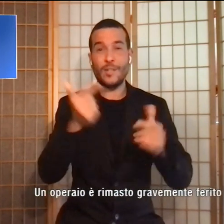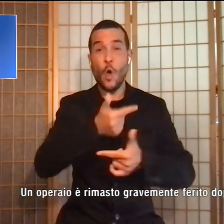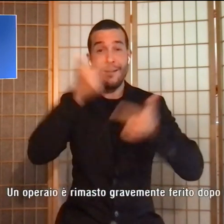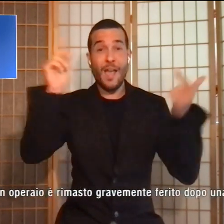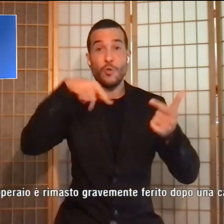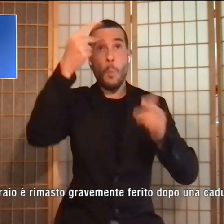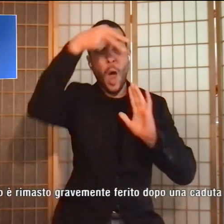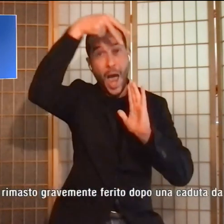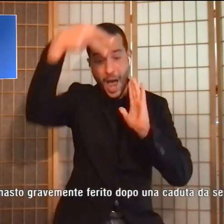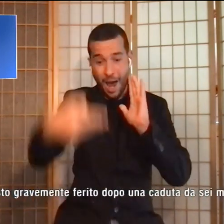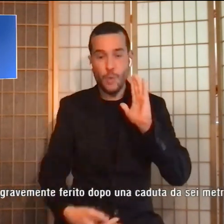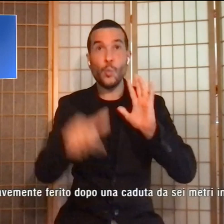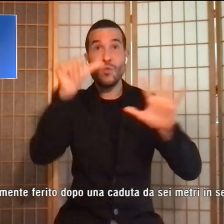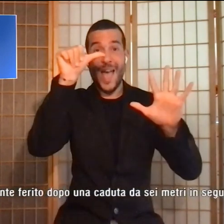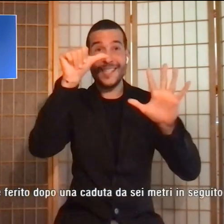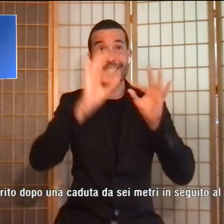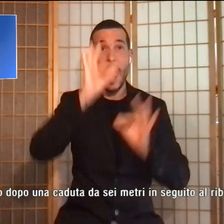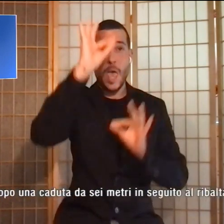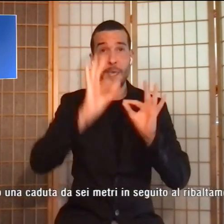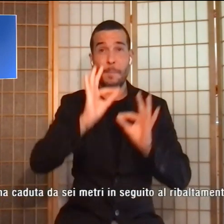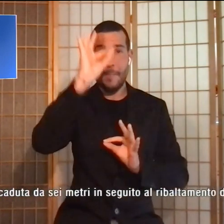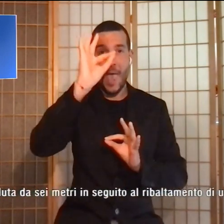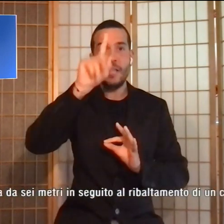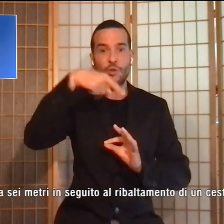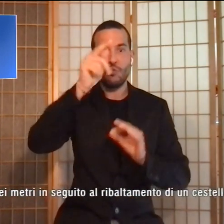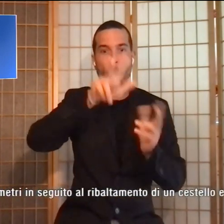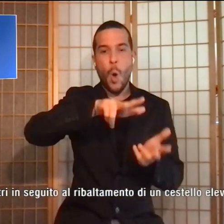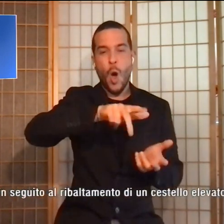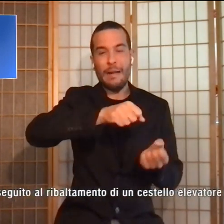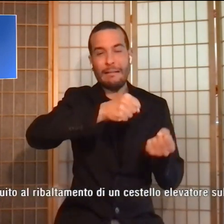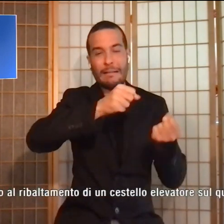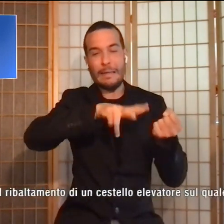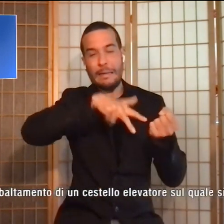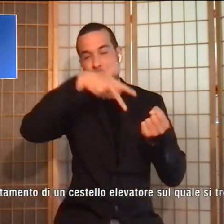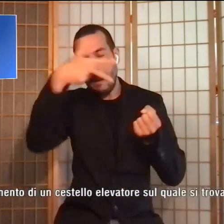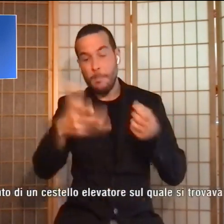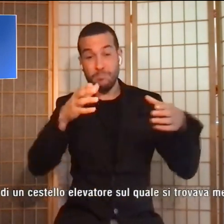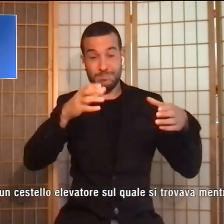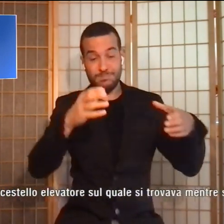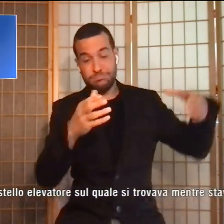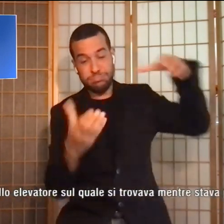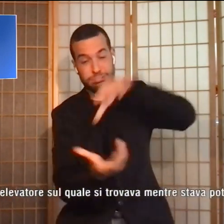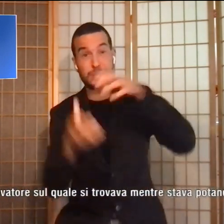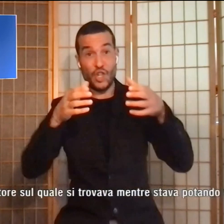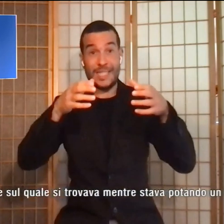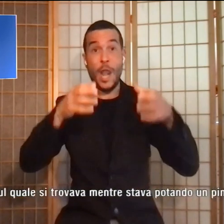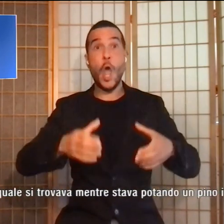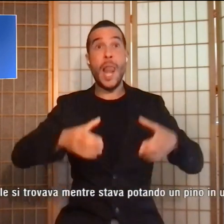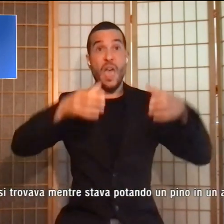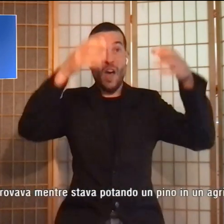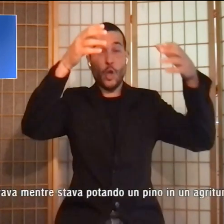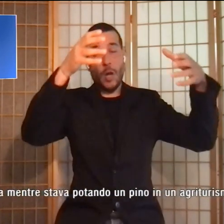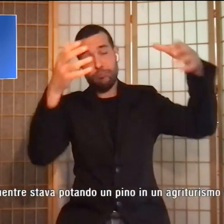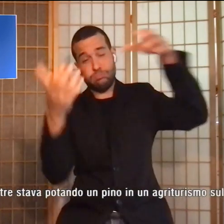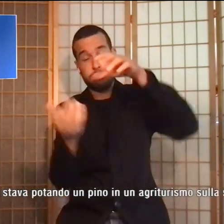6 metri in seguito al ribaltamento di un cestello elevatore sul quale si trovava